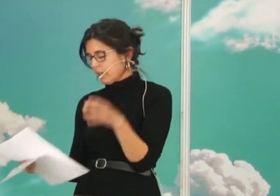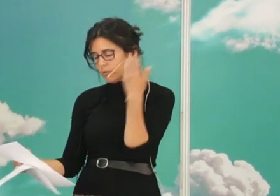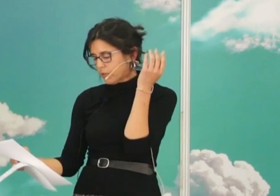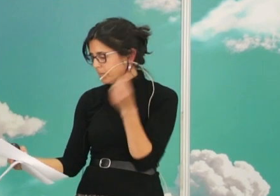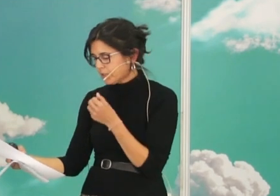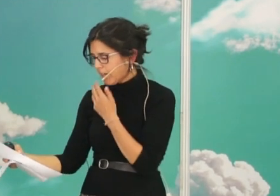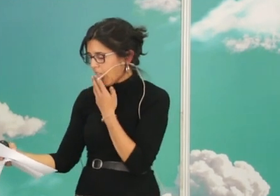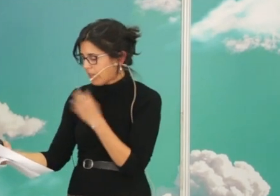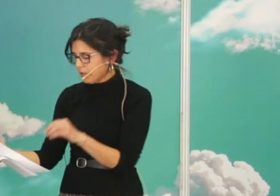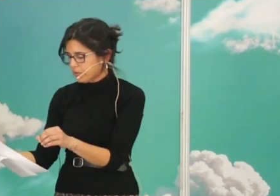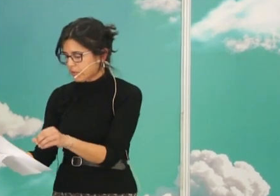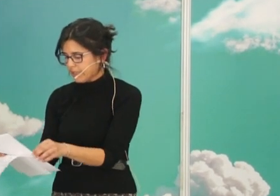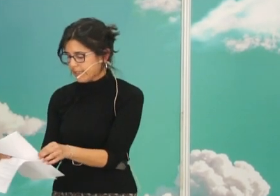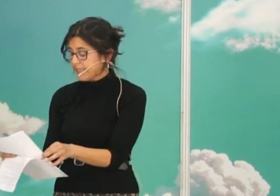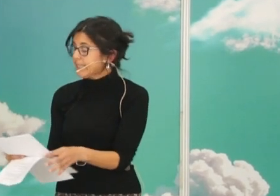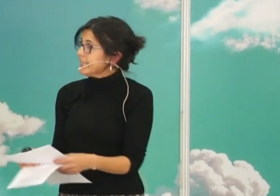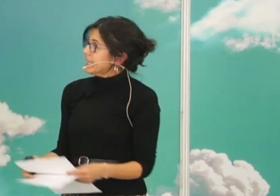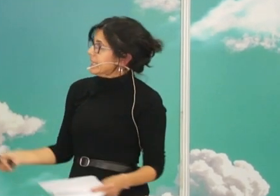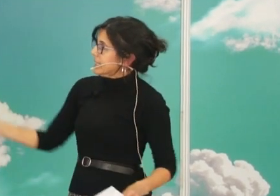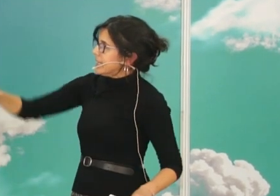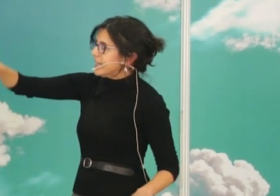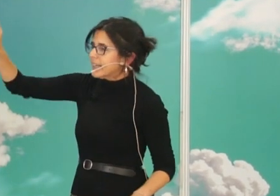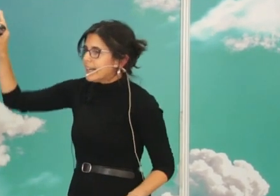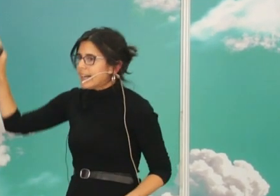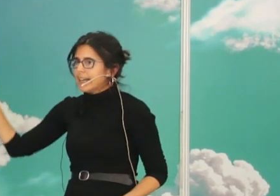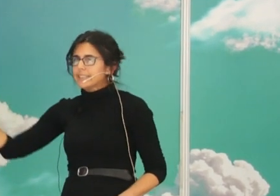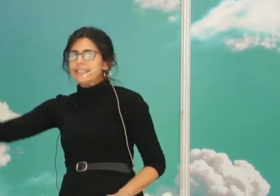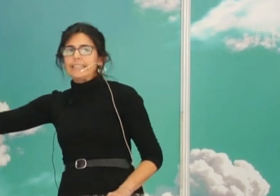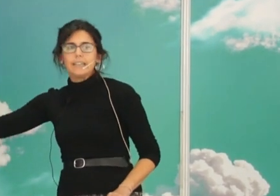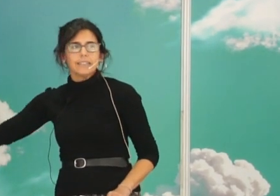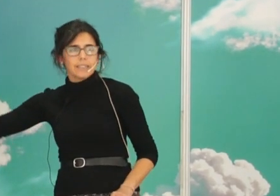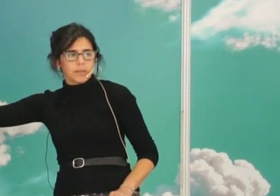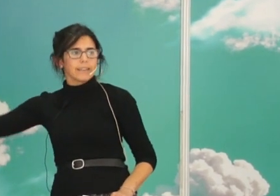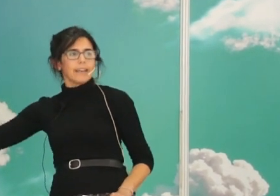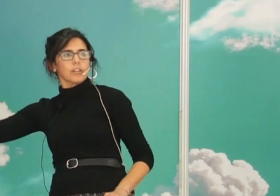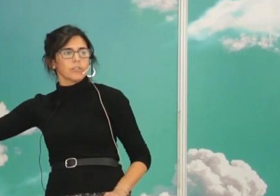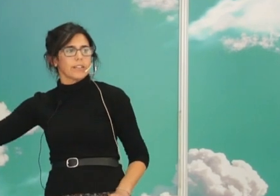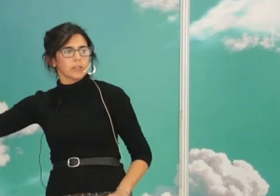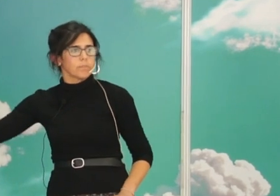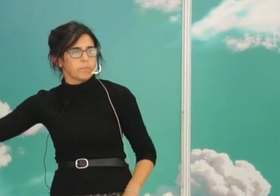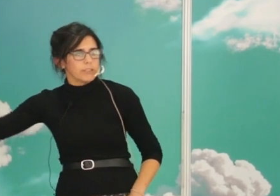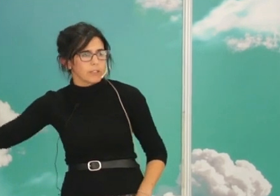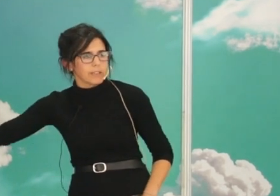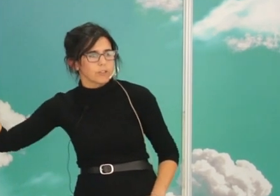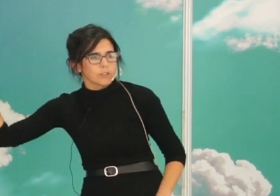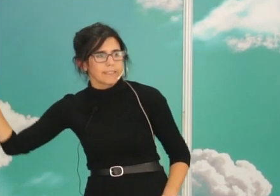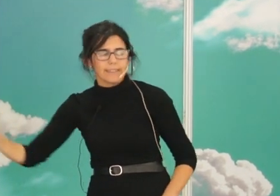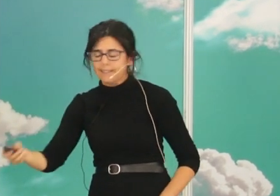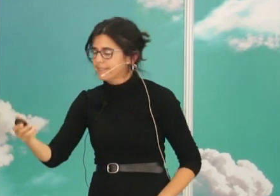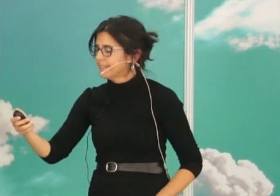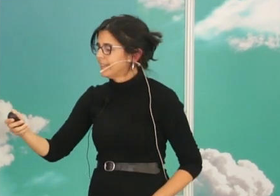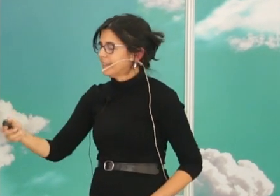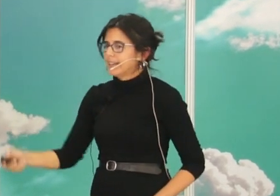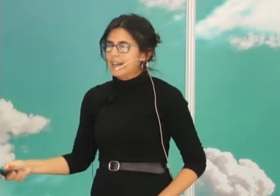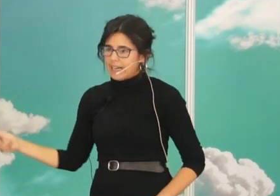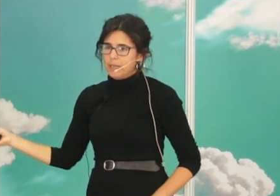bueno, cada uno de los personajes yo os voy a ahí. Así llega de bien relacionado Pío del Río Ortega